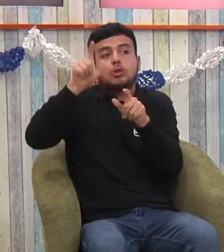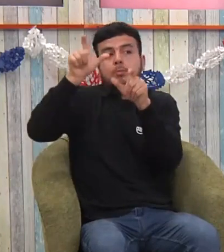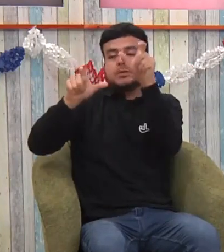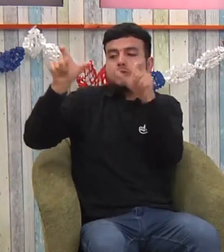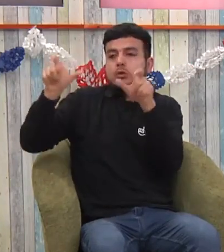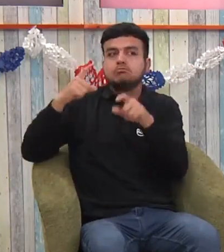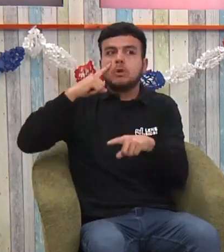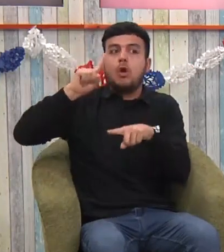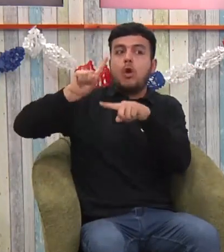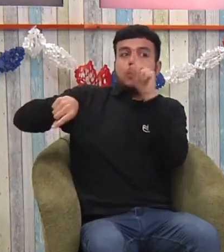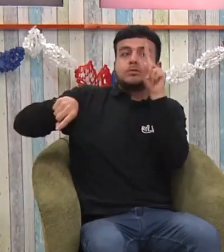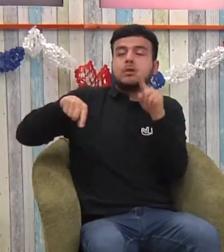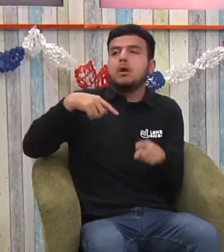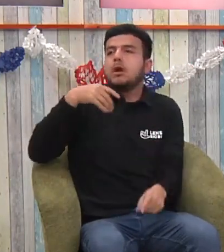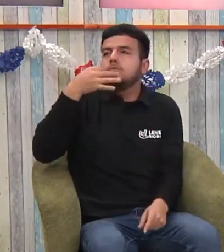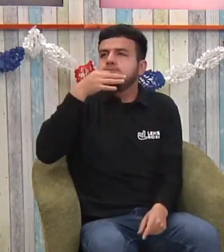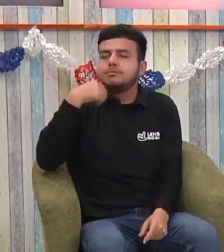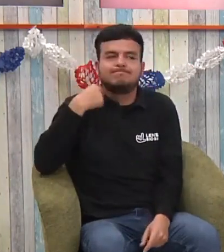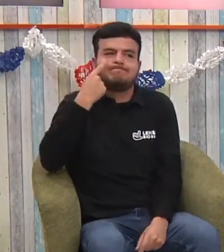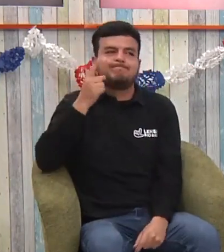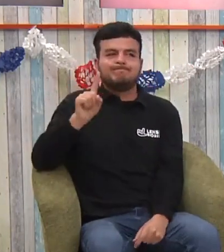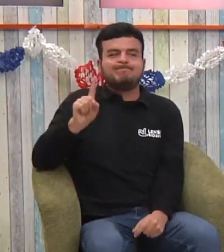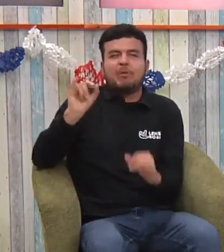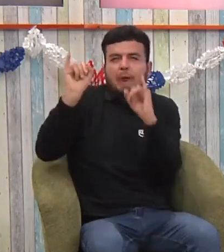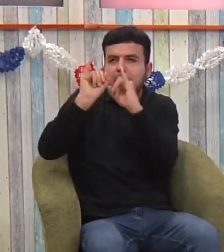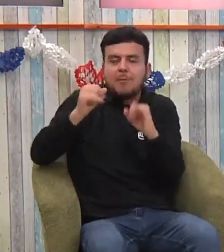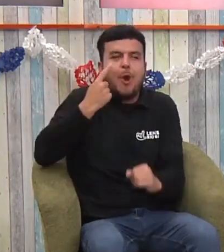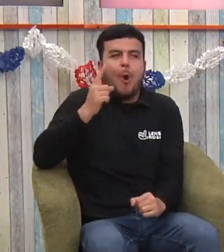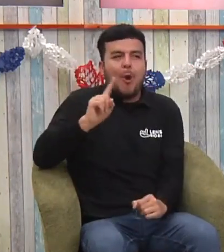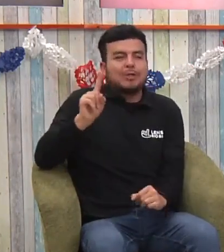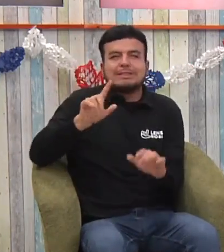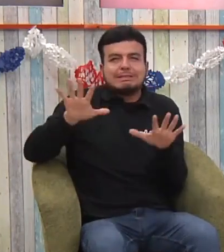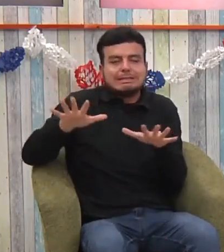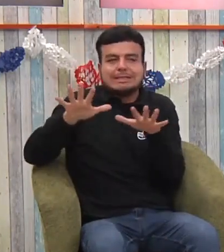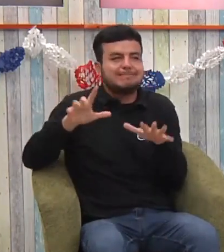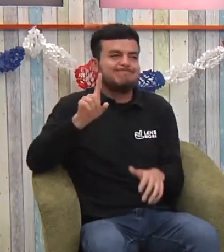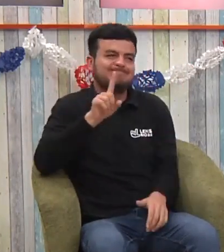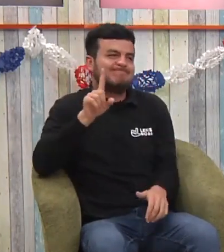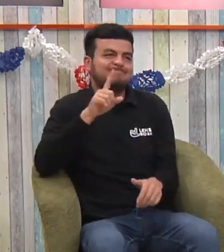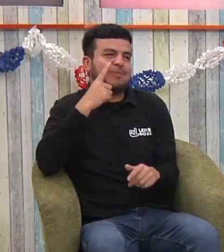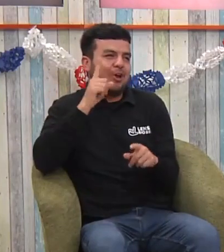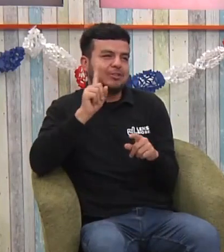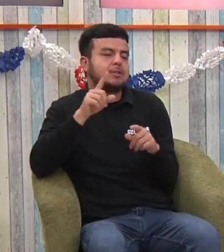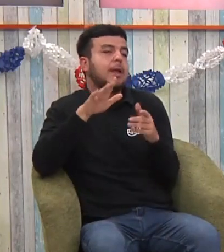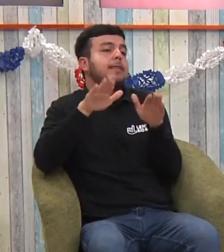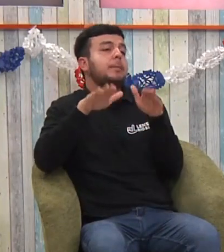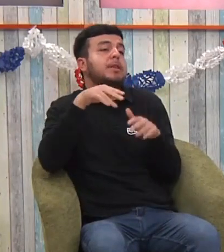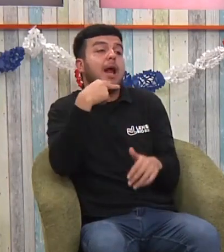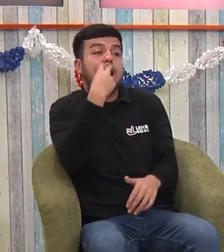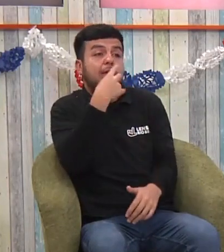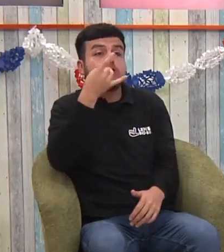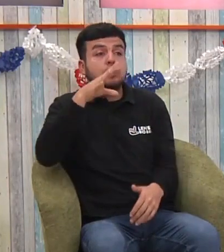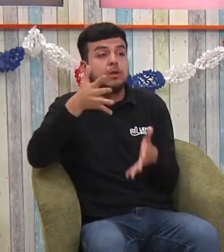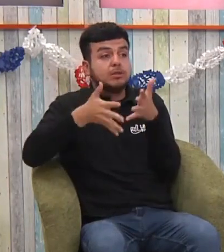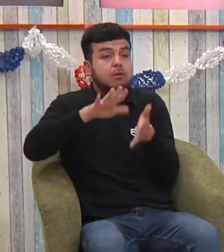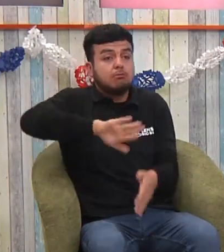acostumbrado que los veo a diario me es fácil leerle los labios pero con personas que no conozco me es súper difícil porque es algo que tengo que aprender